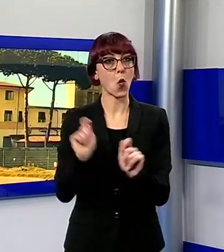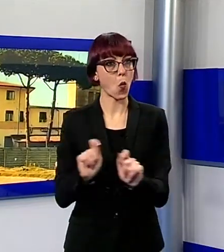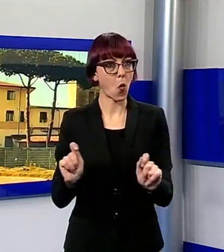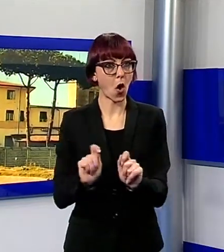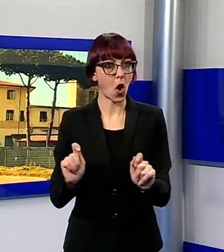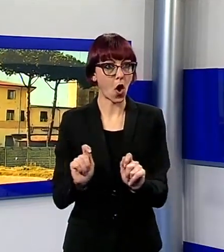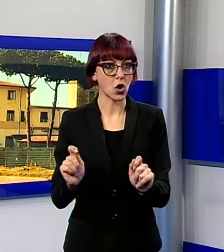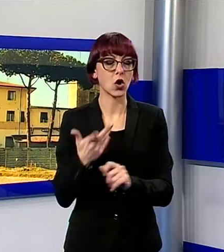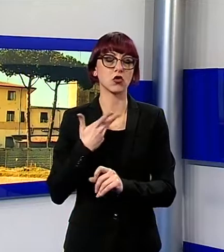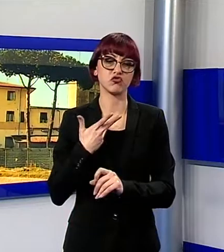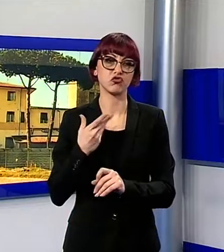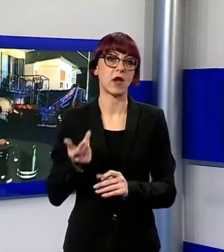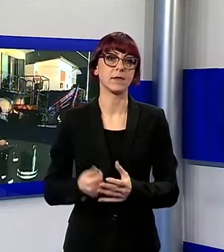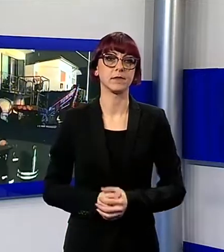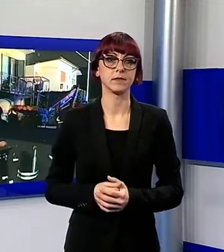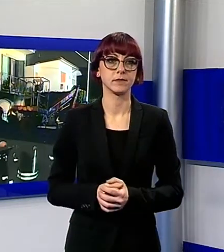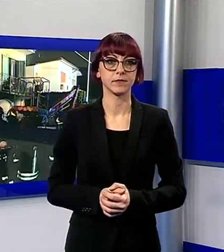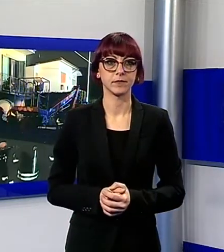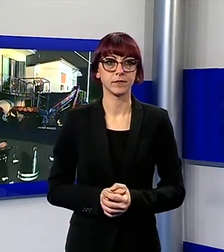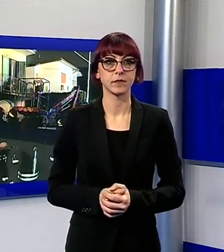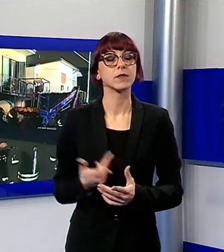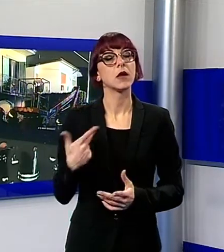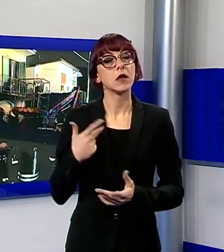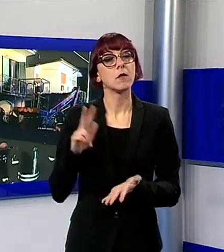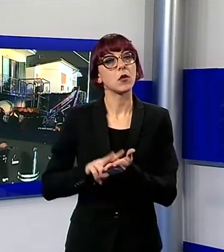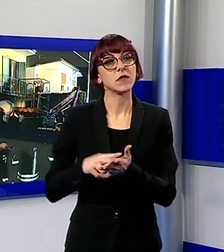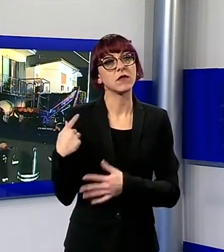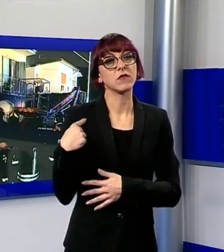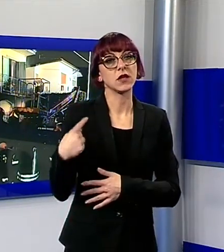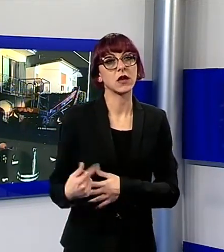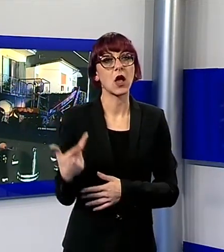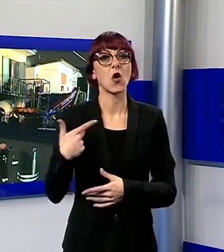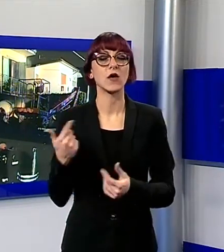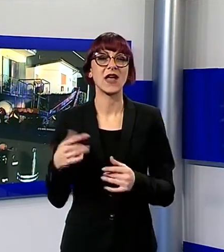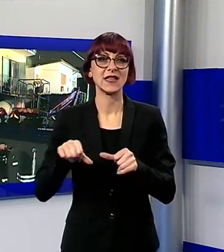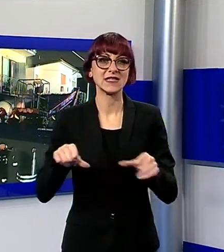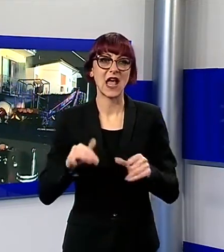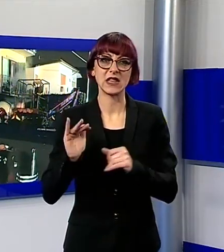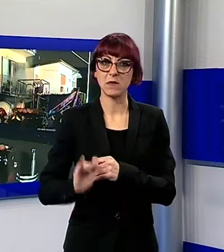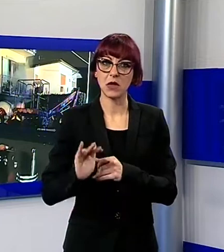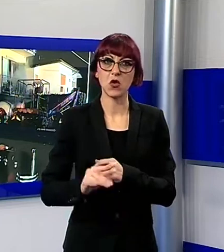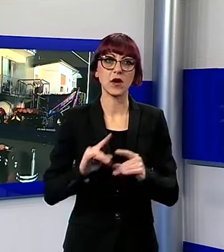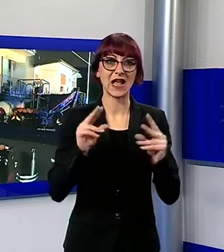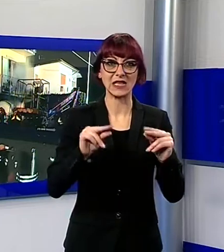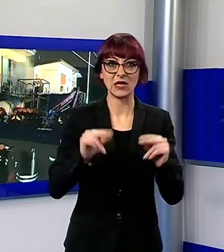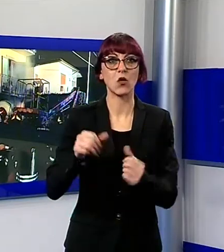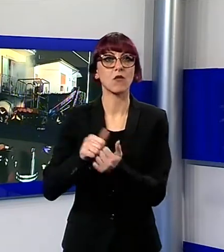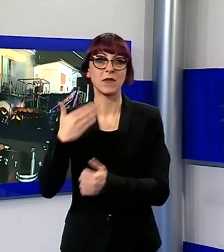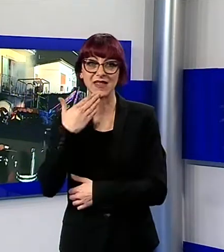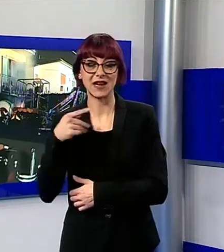locali. Non è ancora così, invece, malgrado le promesse, per le sedi minori di Castelnuovo Garfaniana e Pietrasanta, dove lavorano meno di 15